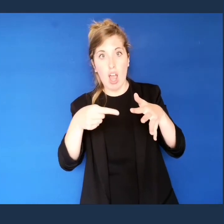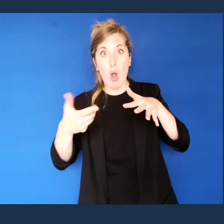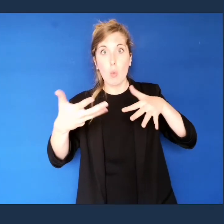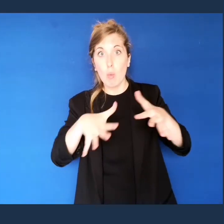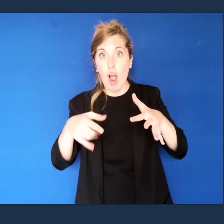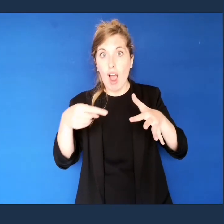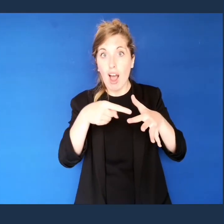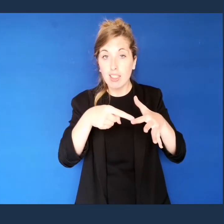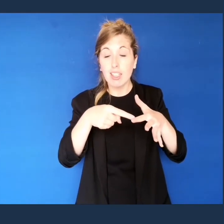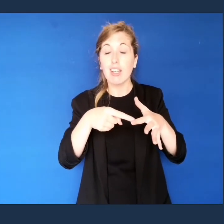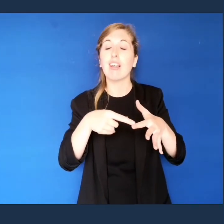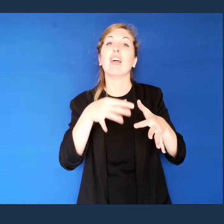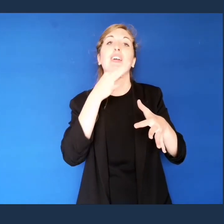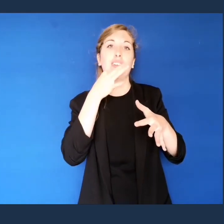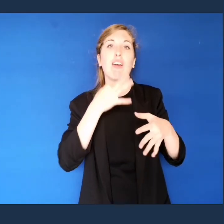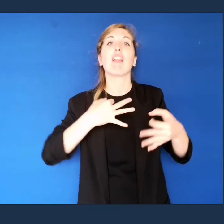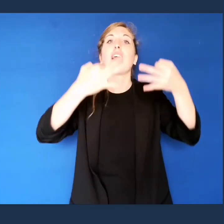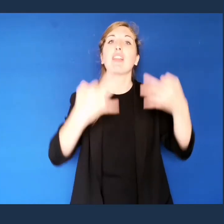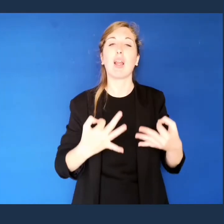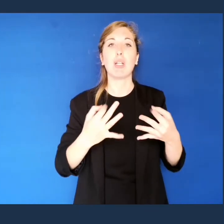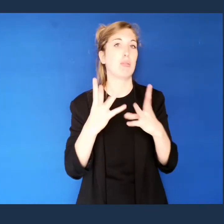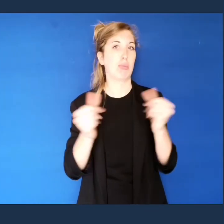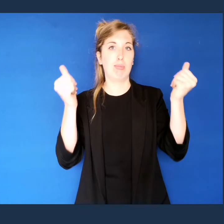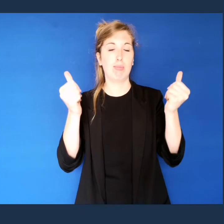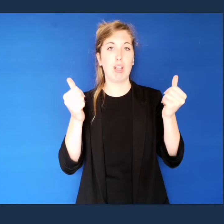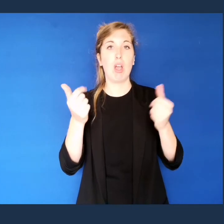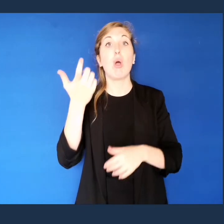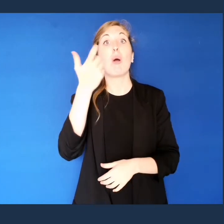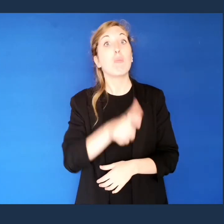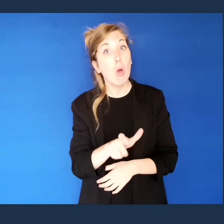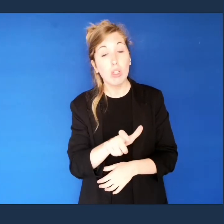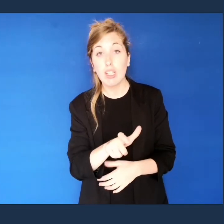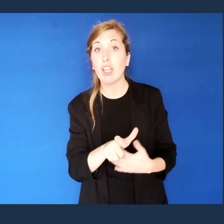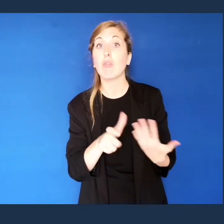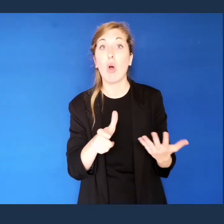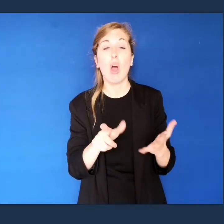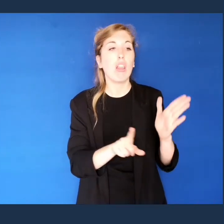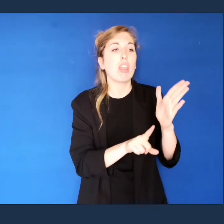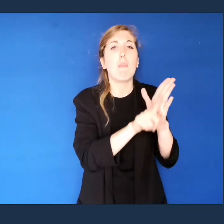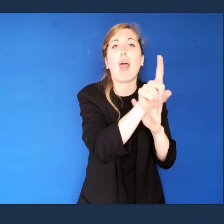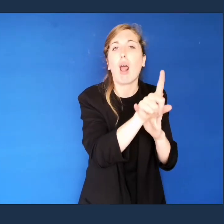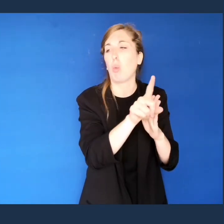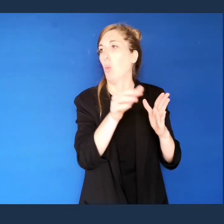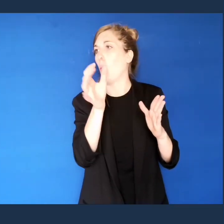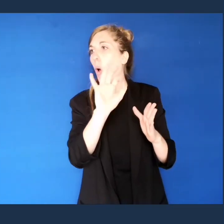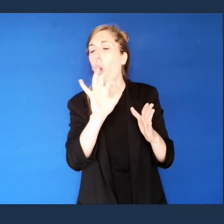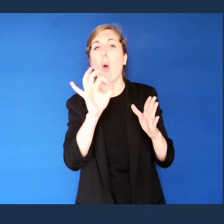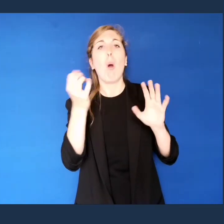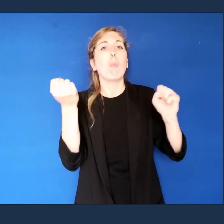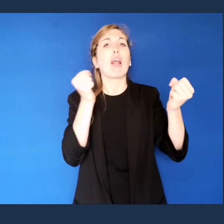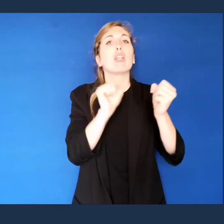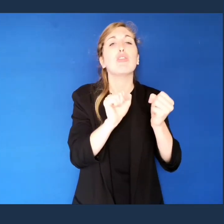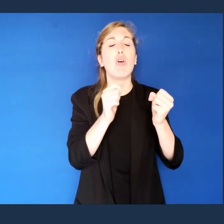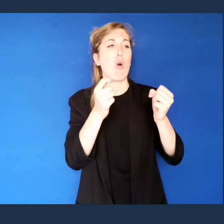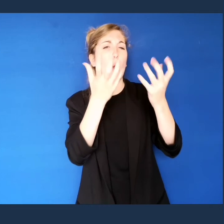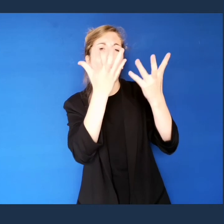quasi che ci giochiamo il determinismo, perché un piccolo errore nella stima della temperatura o della pressione o del